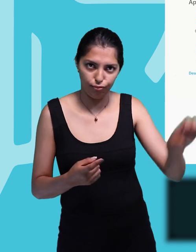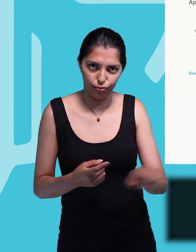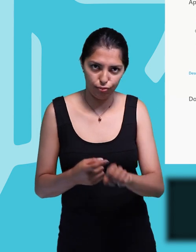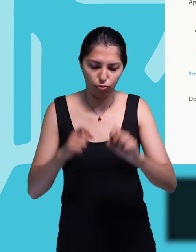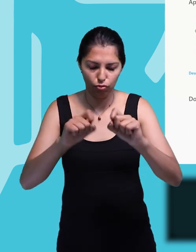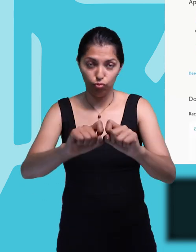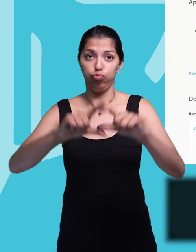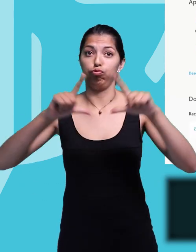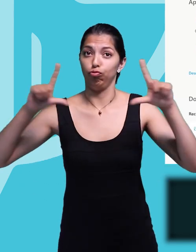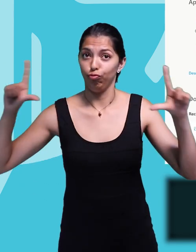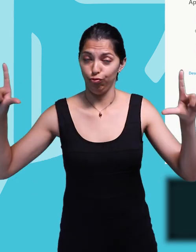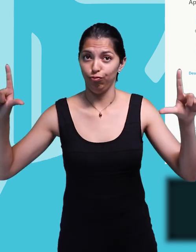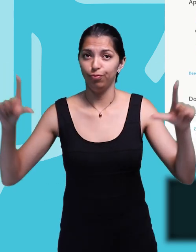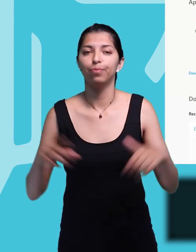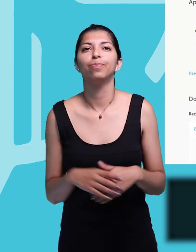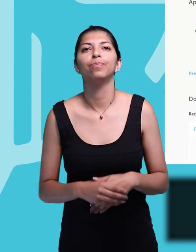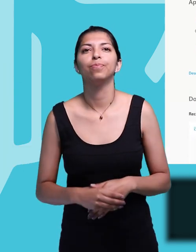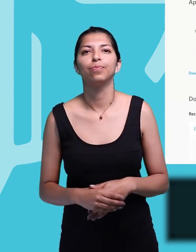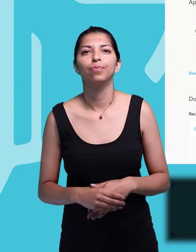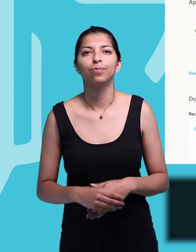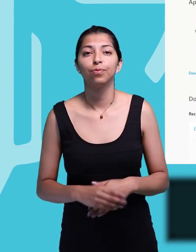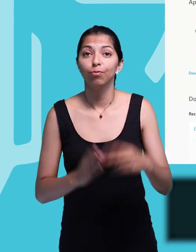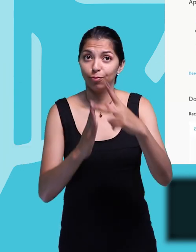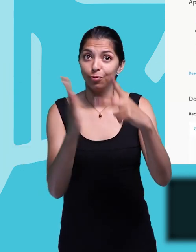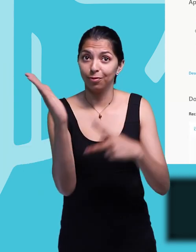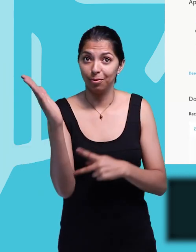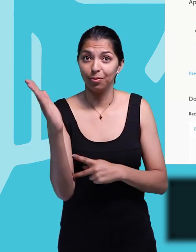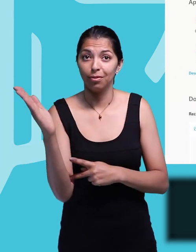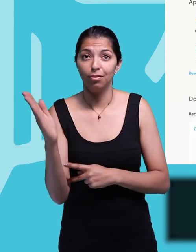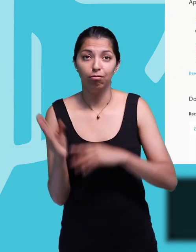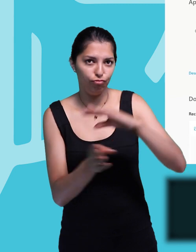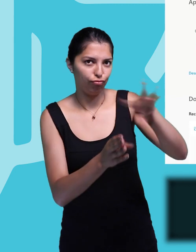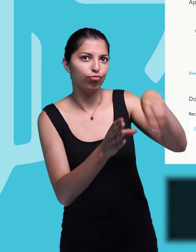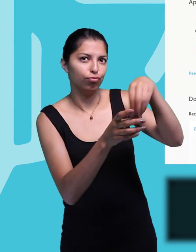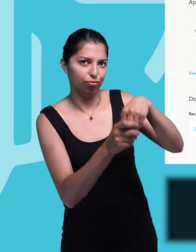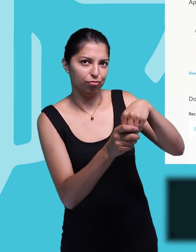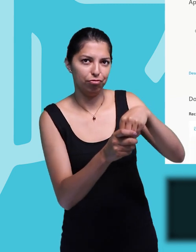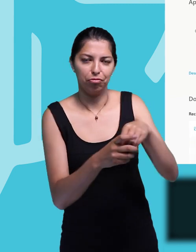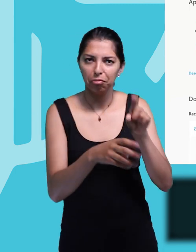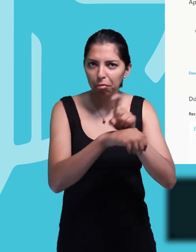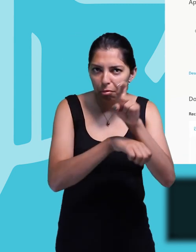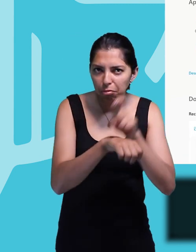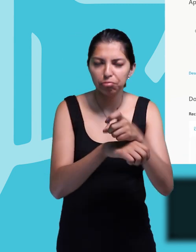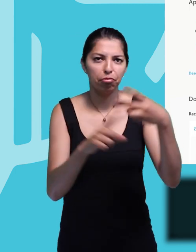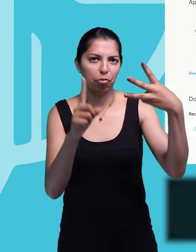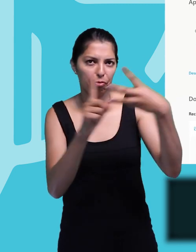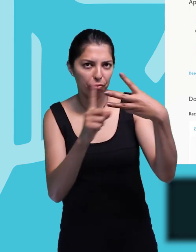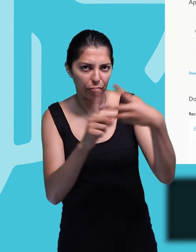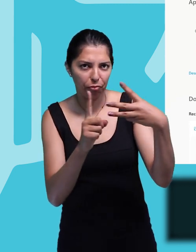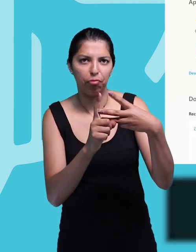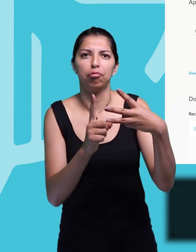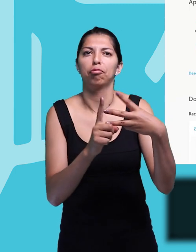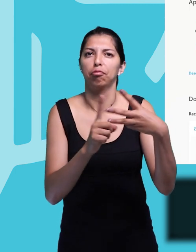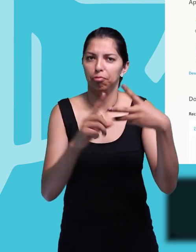Aquí podemos apreciar la interfaz de Office 365 que nos ofrece los distintos paquetes informáticos como Microsoft Excel, Microsoft